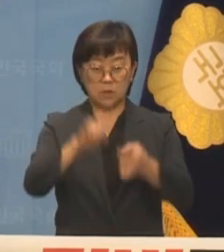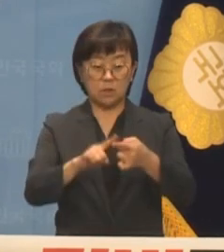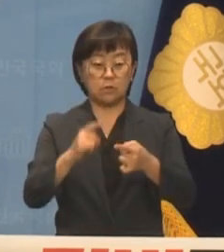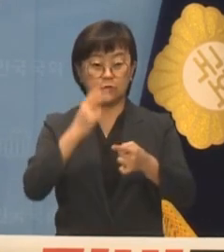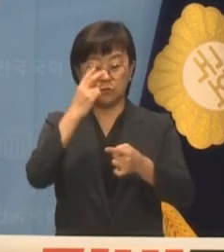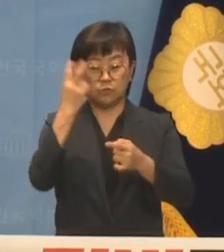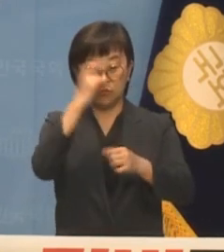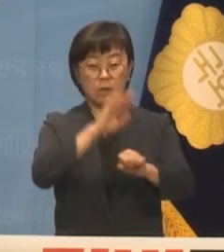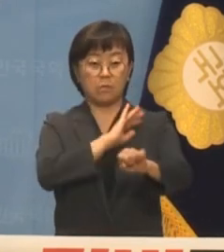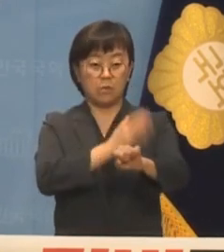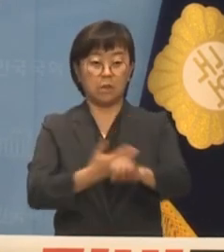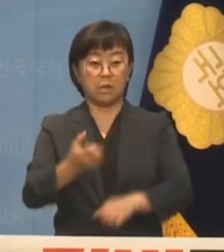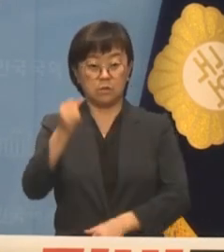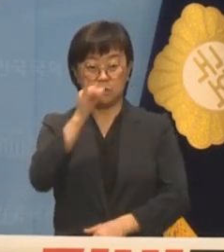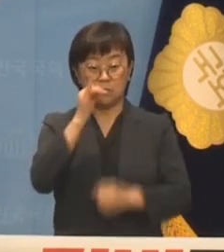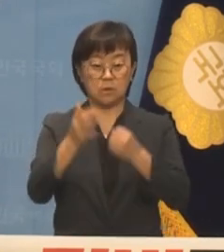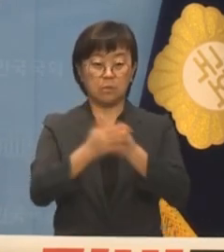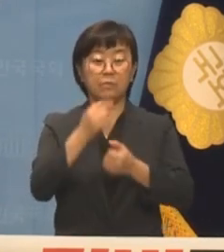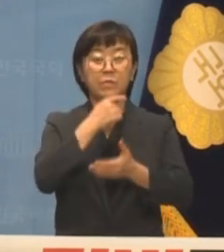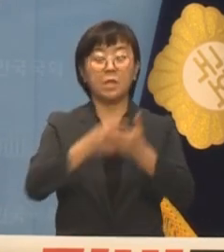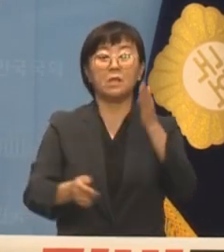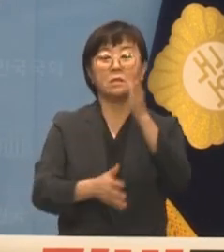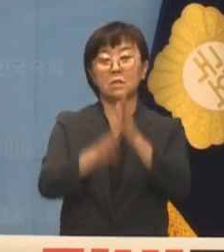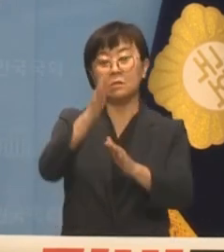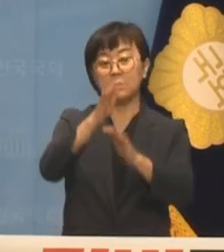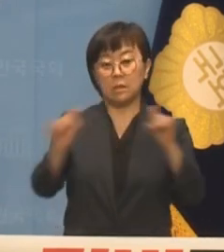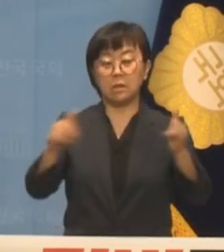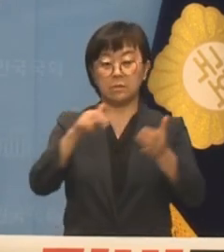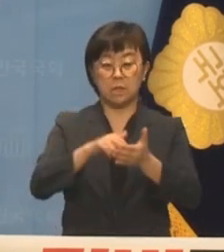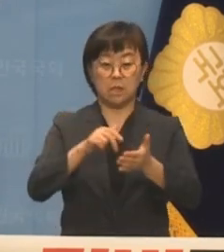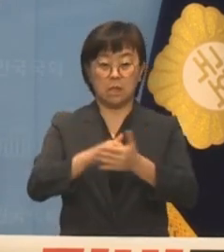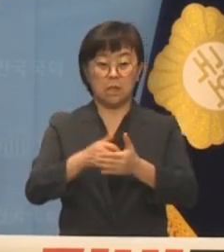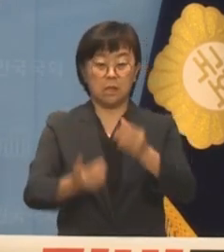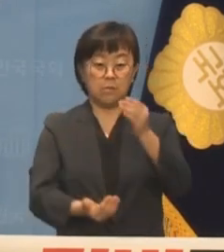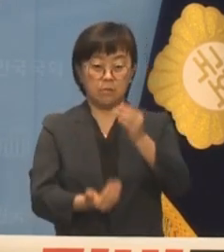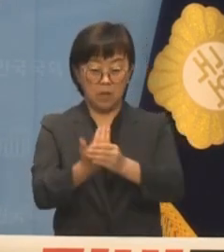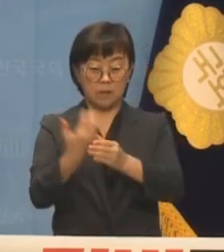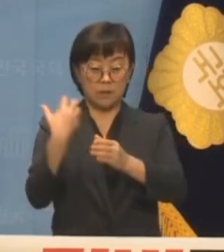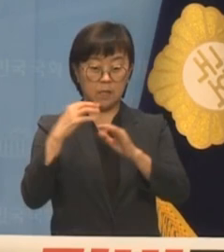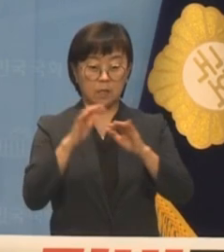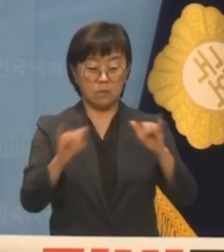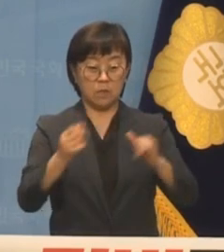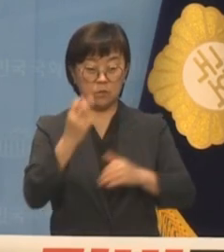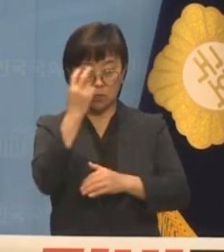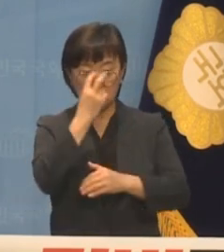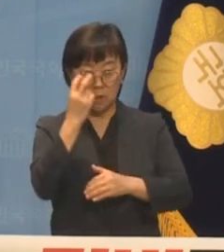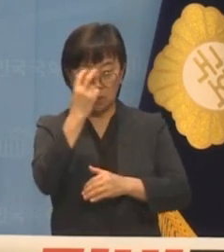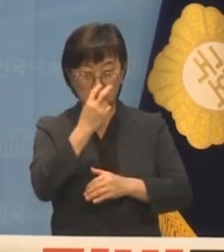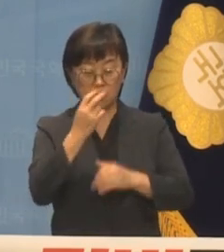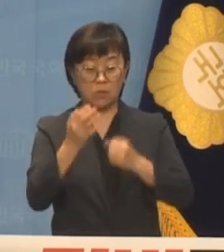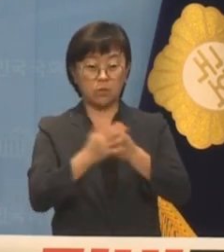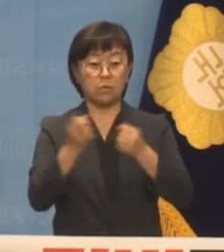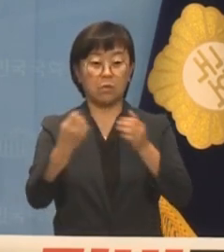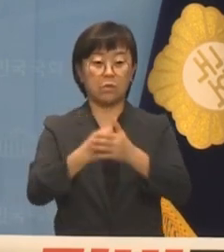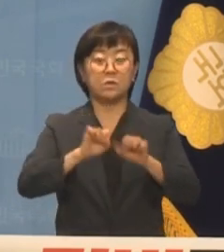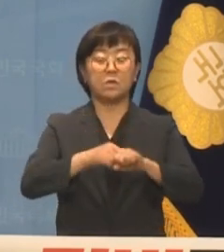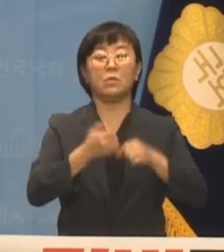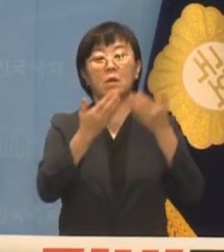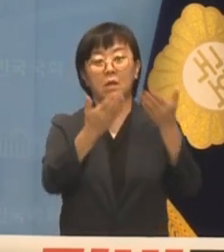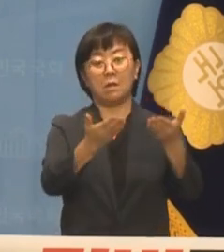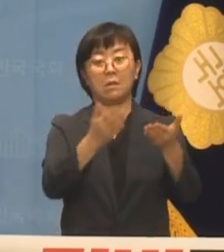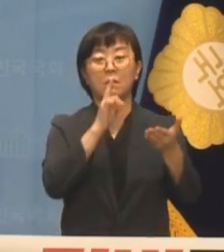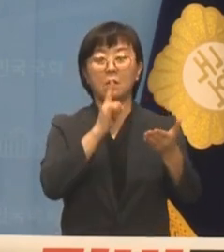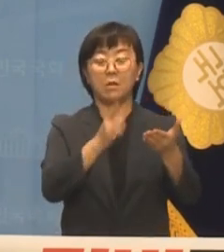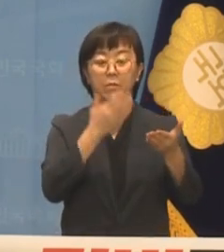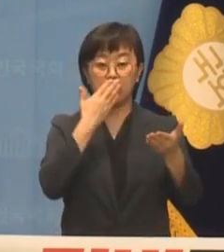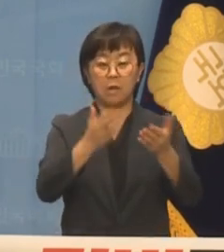권한을 가지고 있듯이 피해 시민들은 촉발 지진 최고 책임 문자를 조사하고 수사하고 처벌해달라고 할